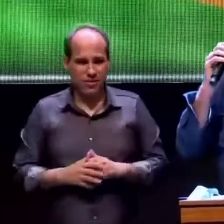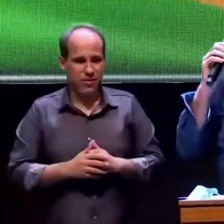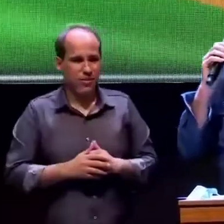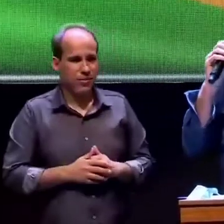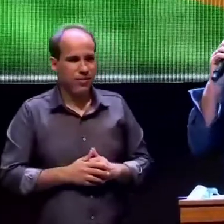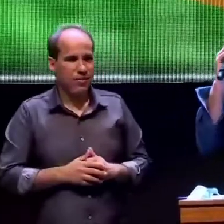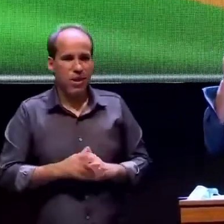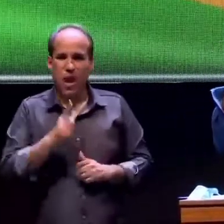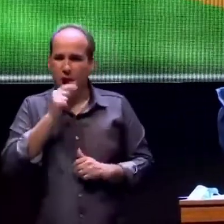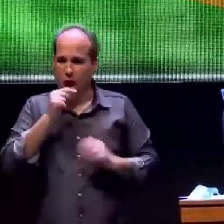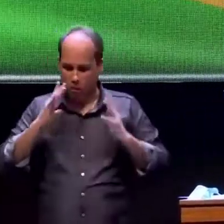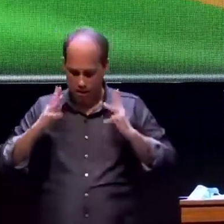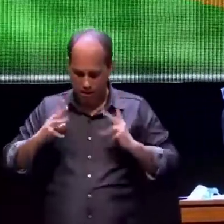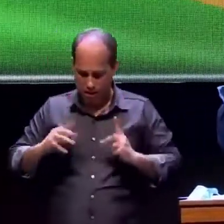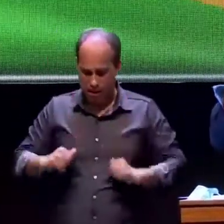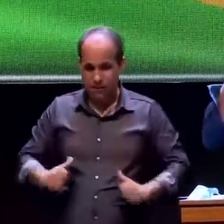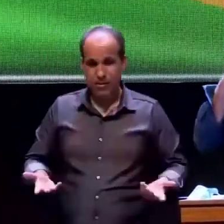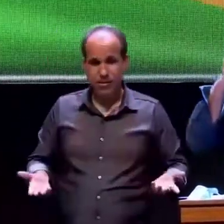água potável